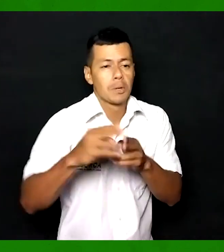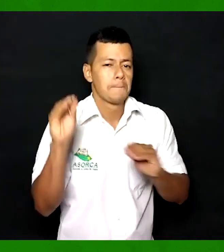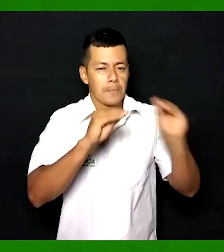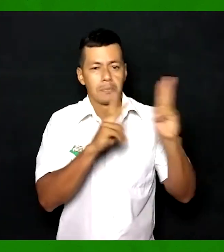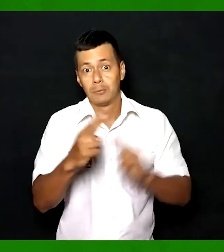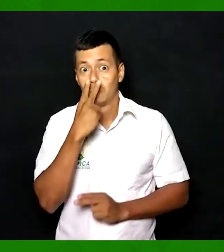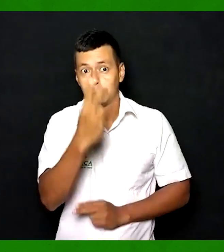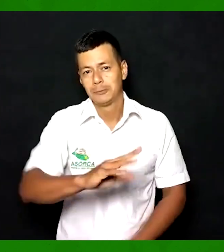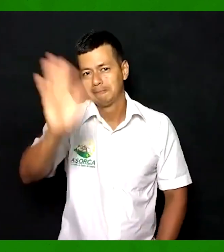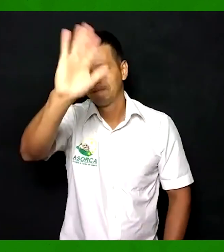Hasta pronto.